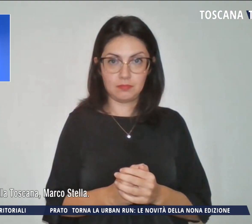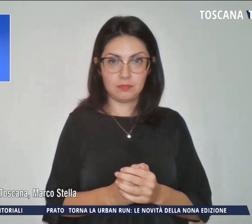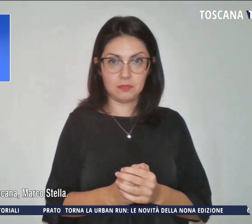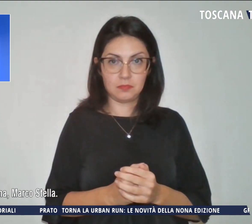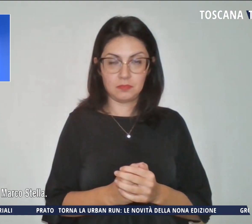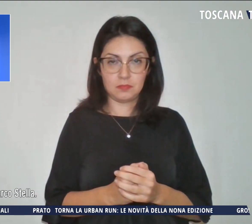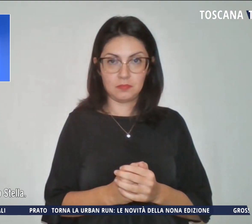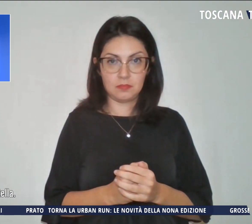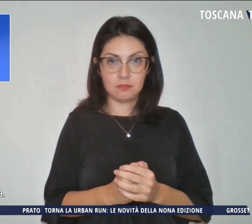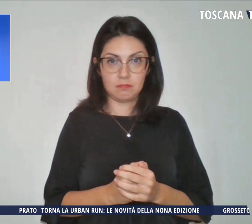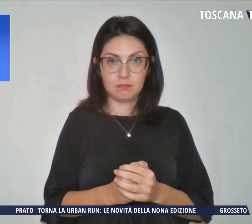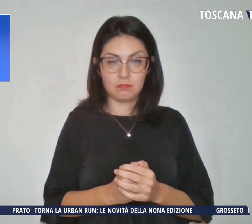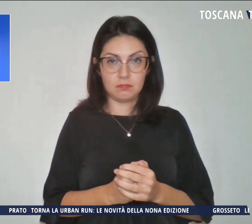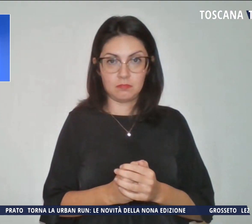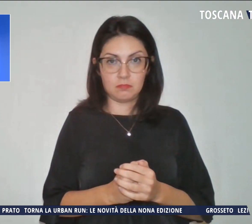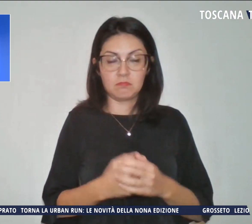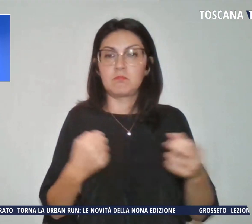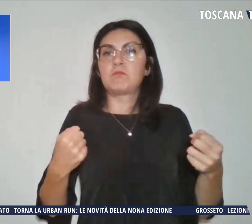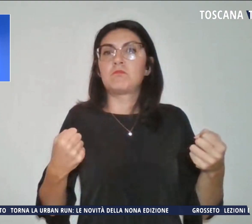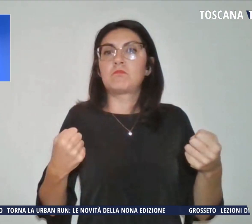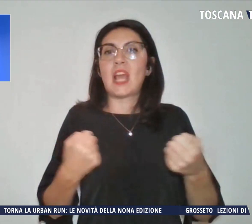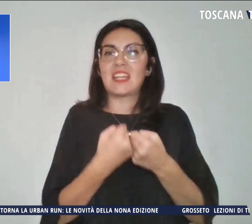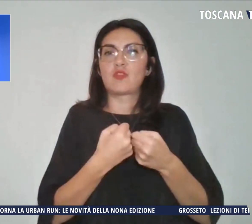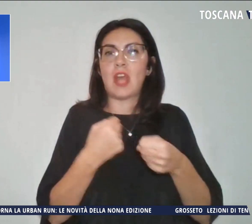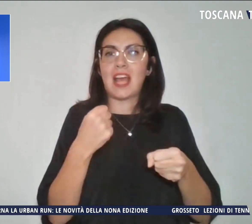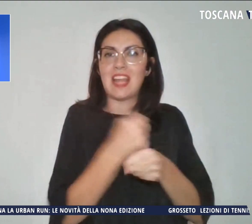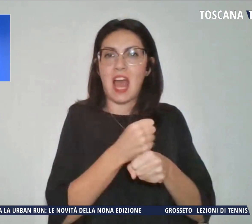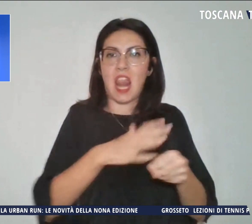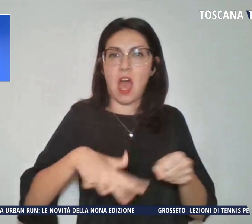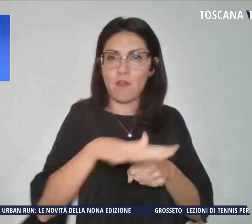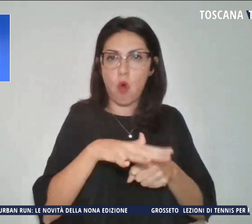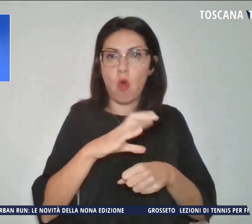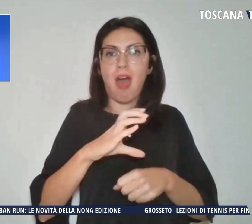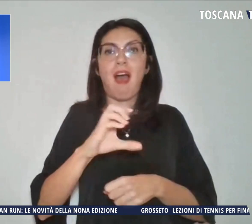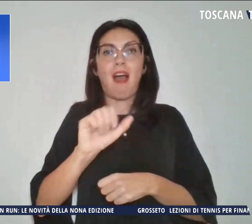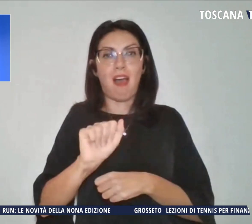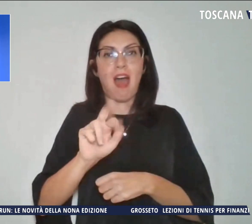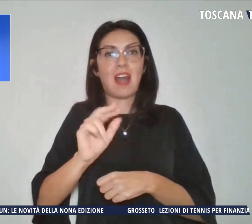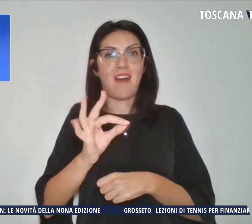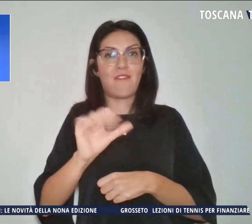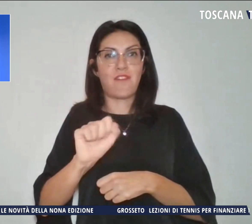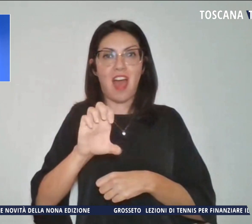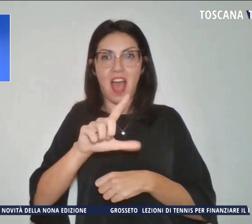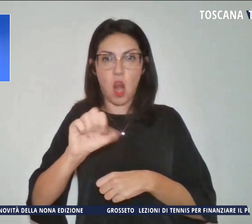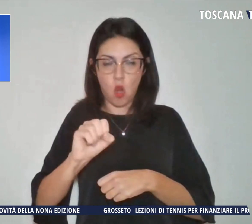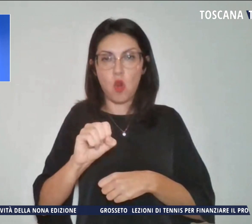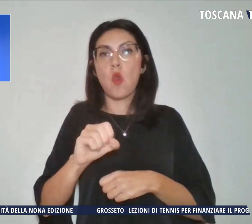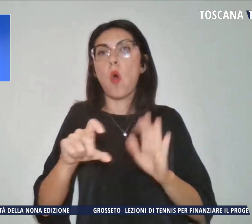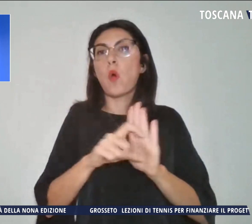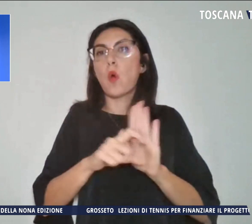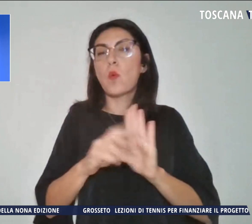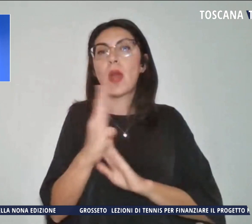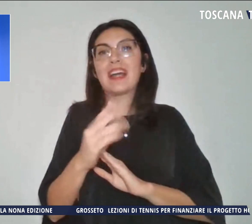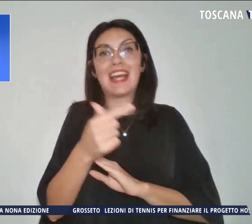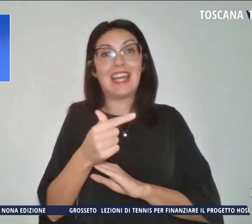Incidente sul lavoro a Ca Raffaello nel comune di Badia Tedalda in provincia di Arezzo